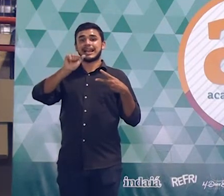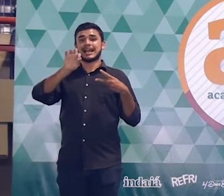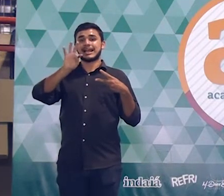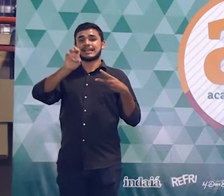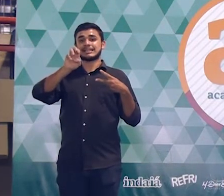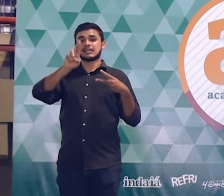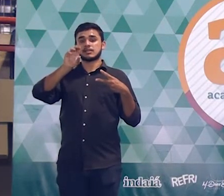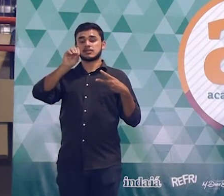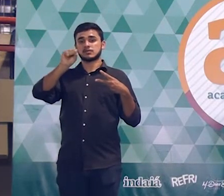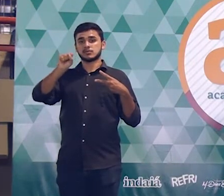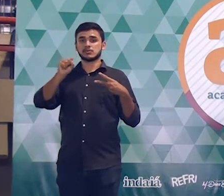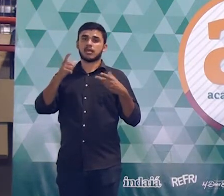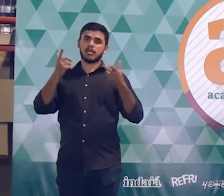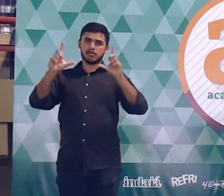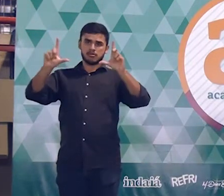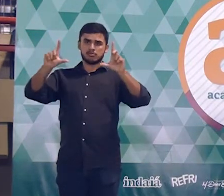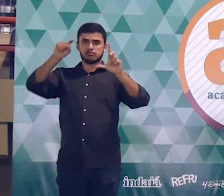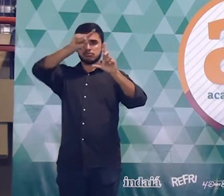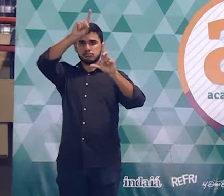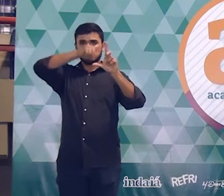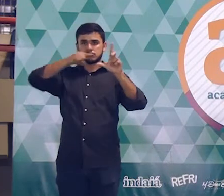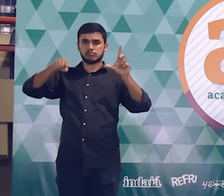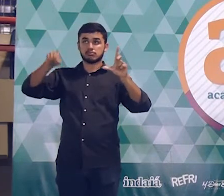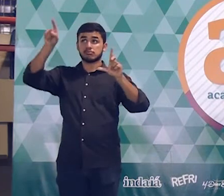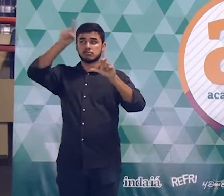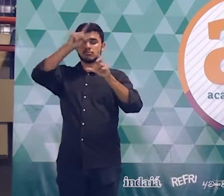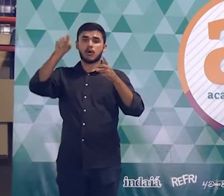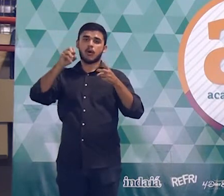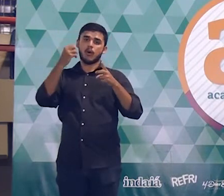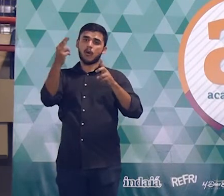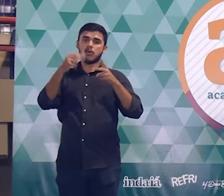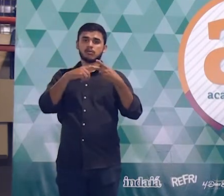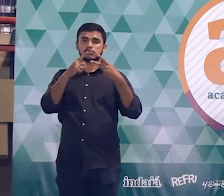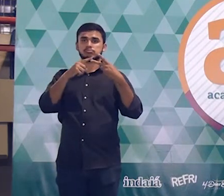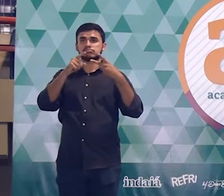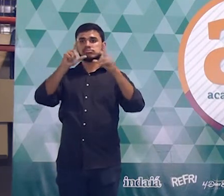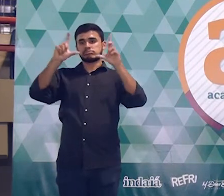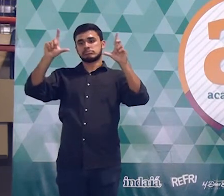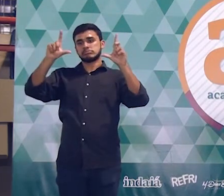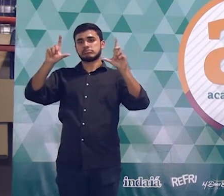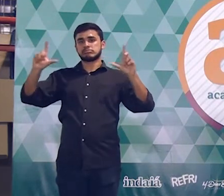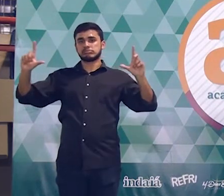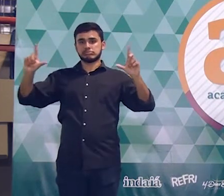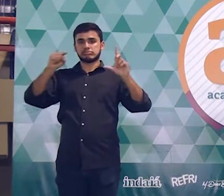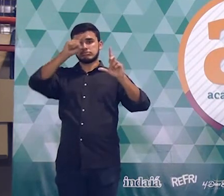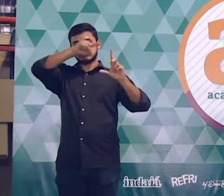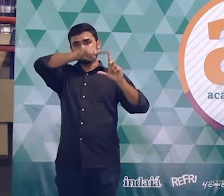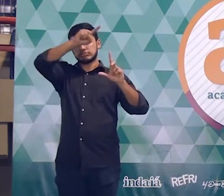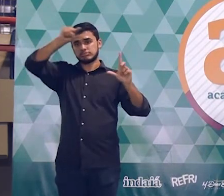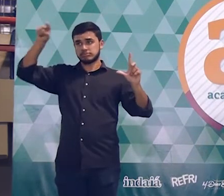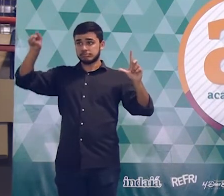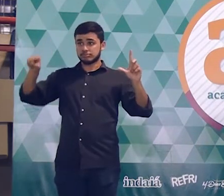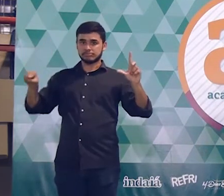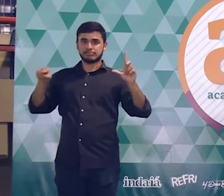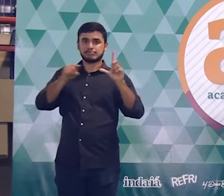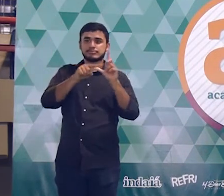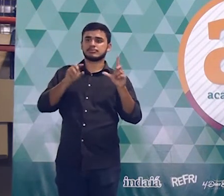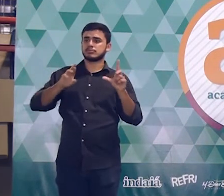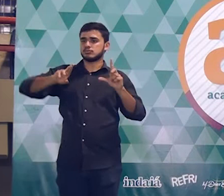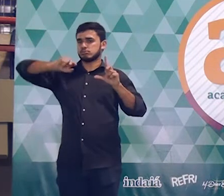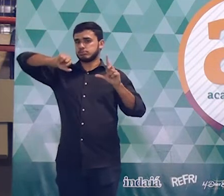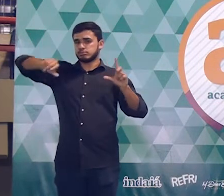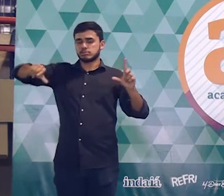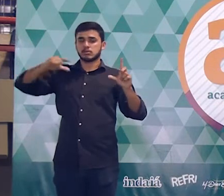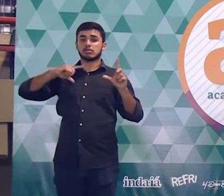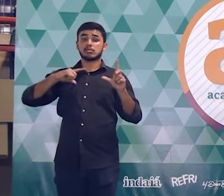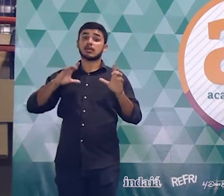normalmente de quadrados e retângulos. Existem outros tipos de quadriláteros, mas a gente vai abordar mais os quadrados e os retângulos. Os